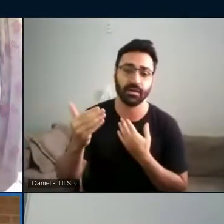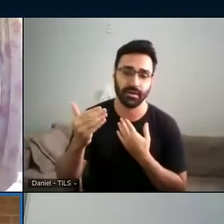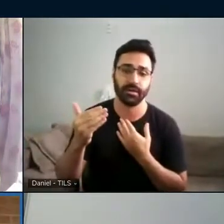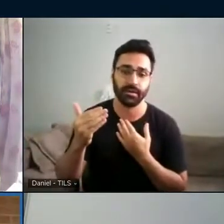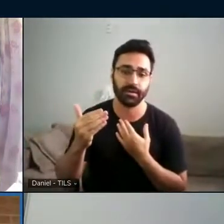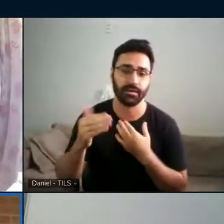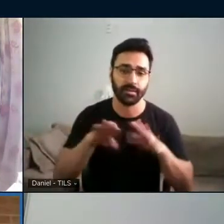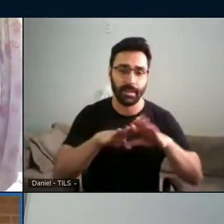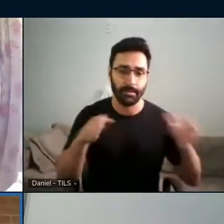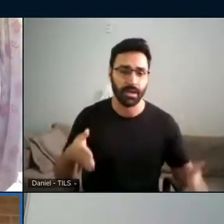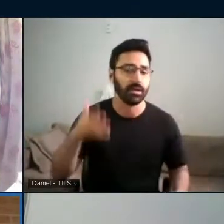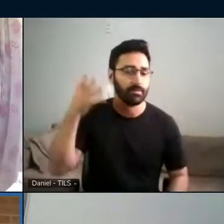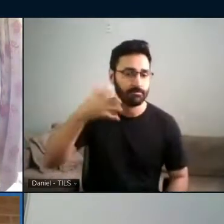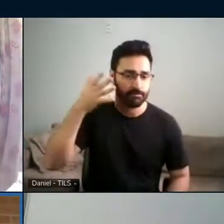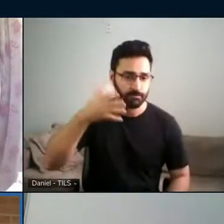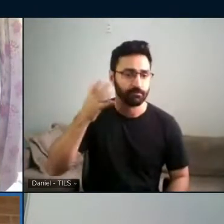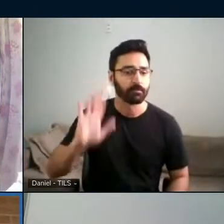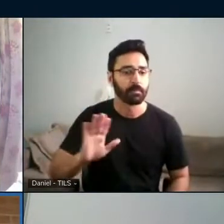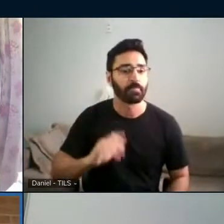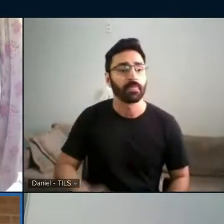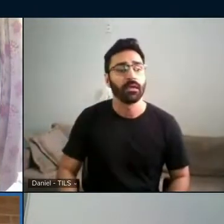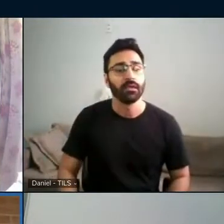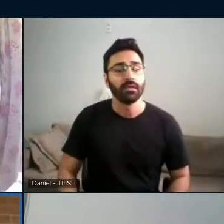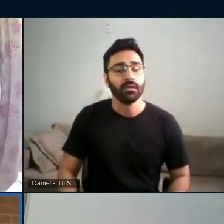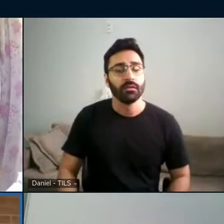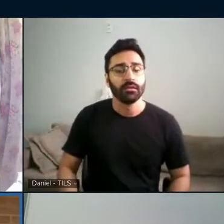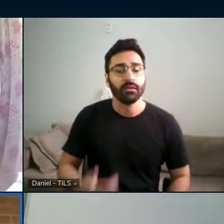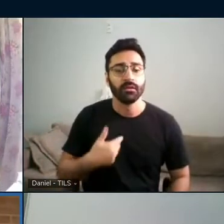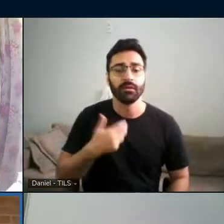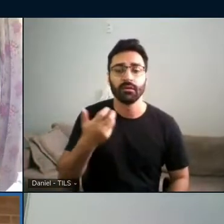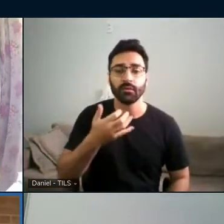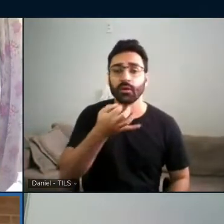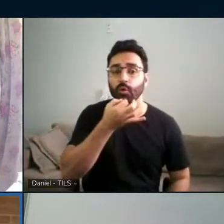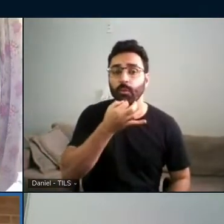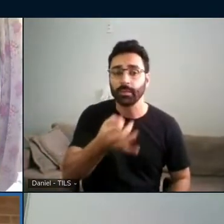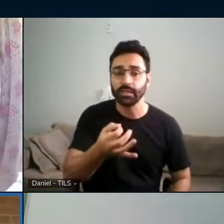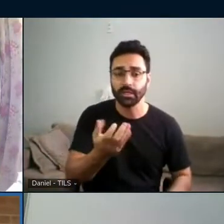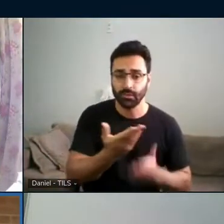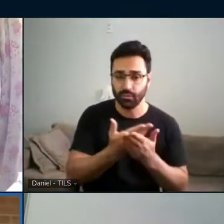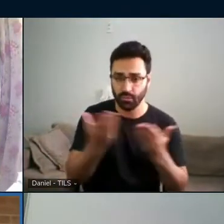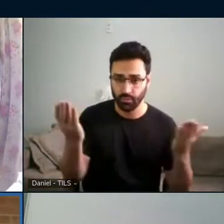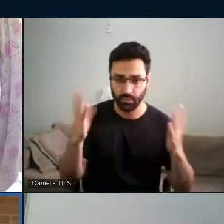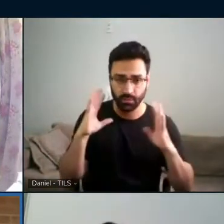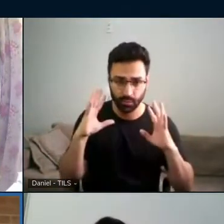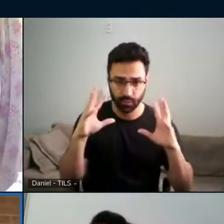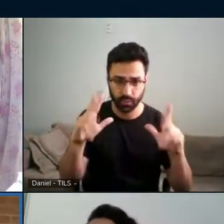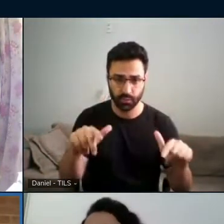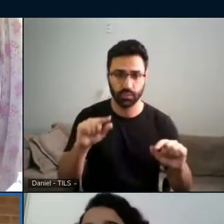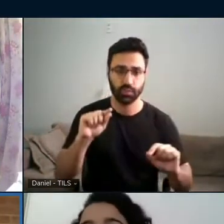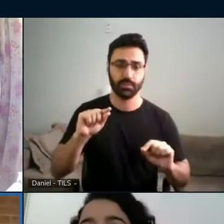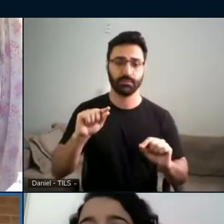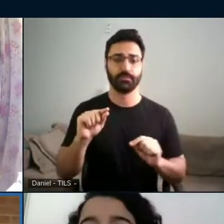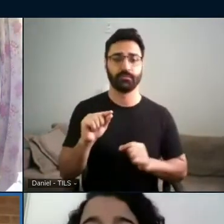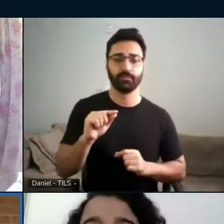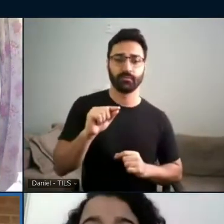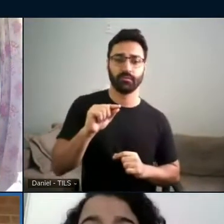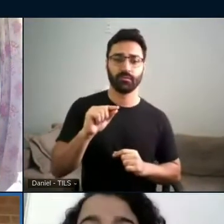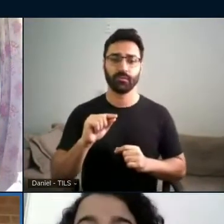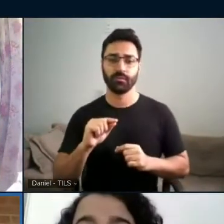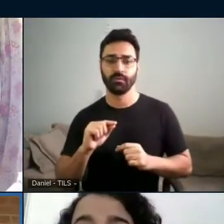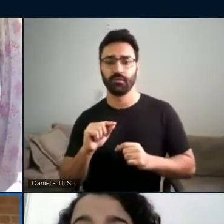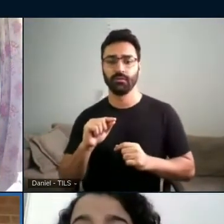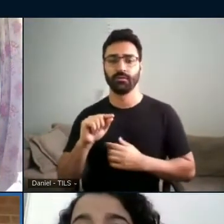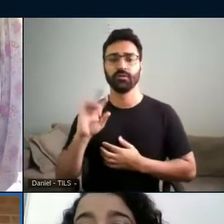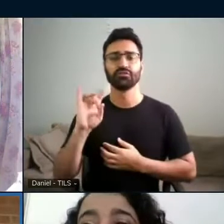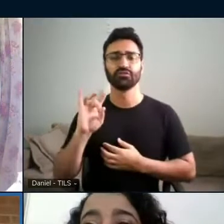Banco. Eu queria sugerir a nós, a todas e todos aqui, que a gente deixe somente as